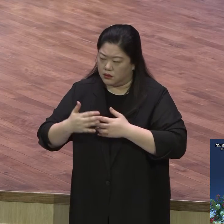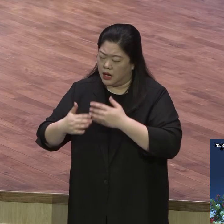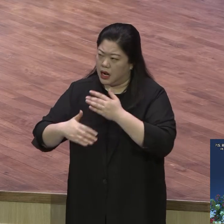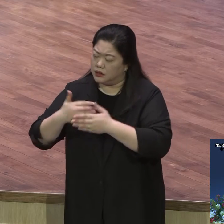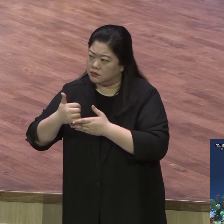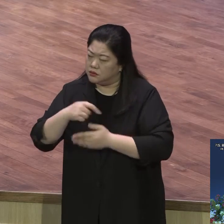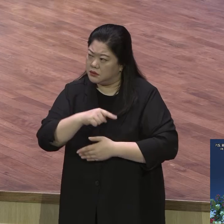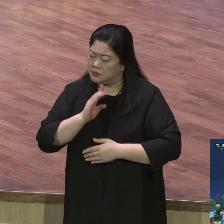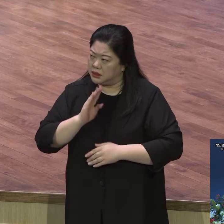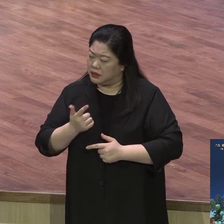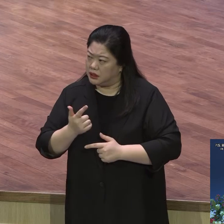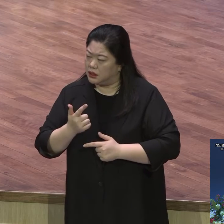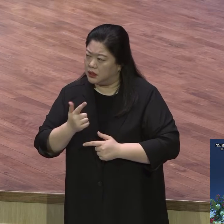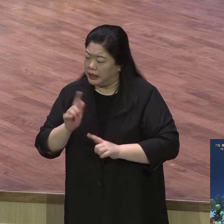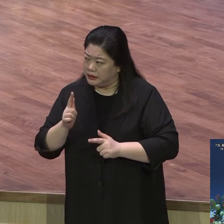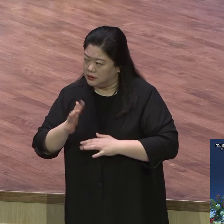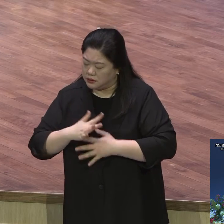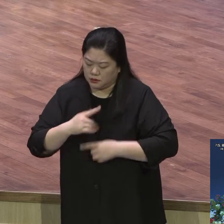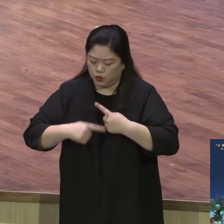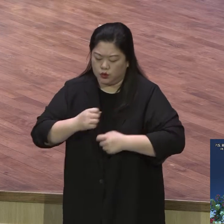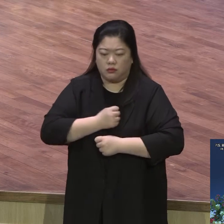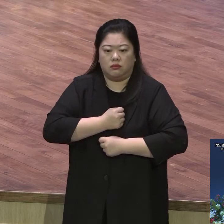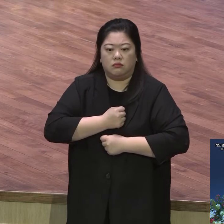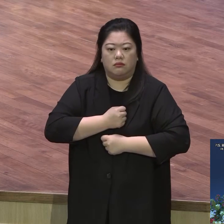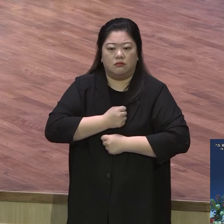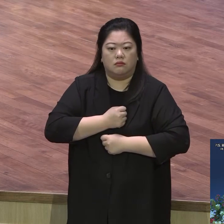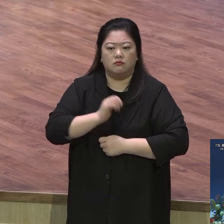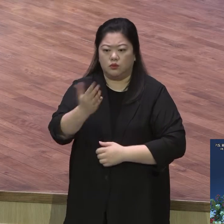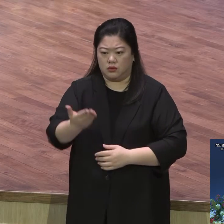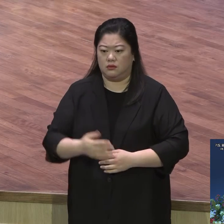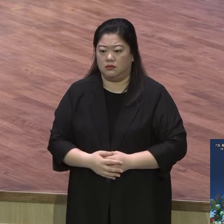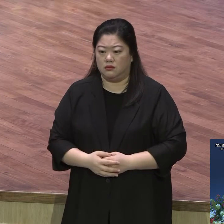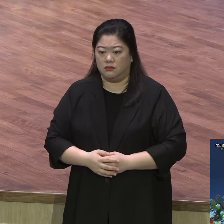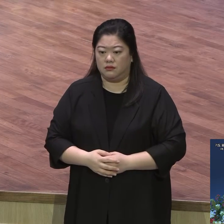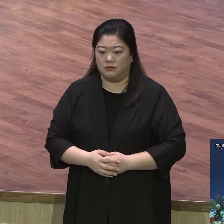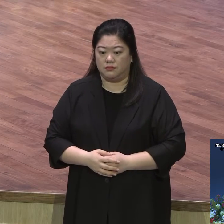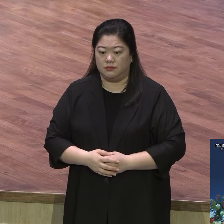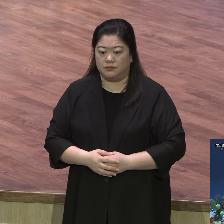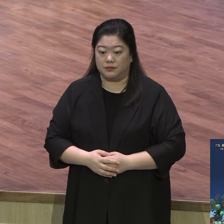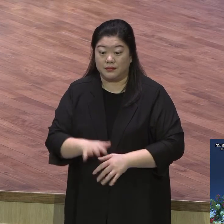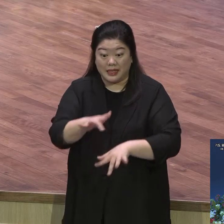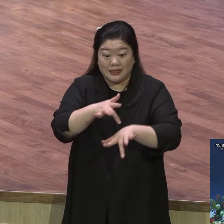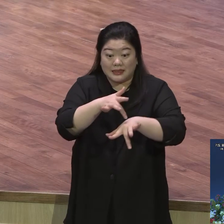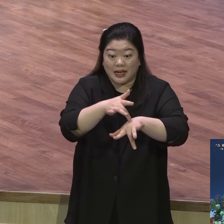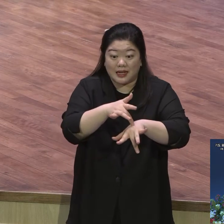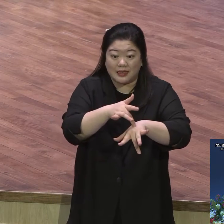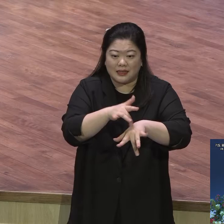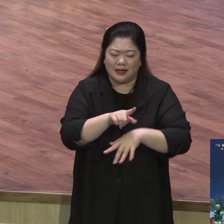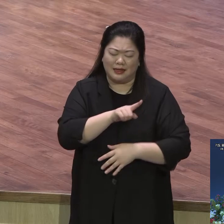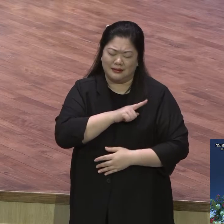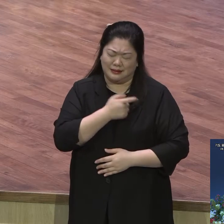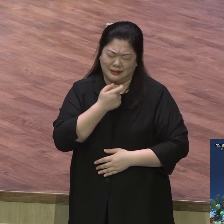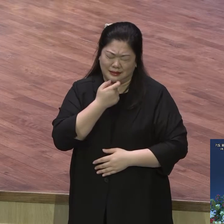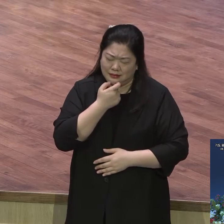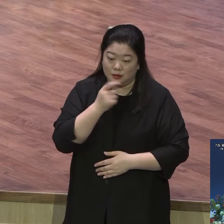그렇습니다. 여러분들이 참으로 사단이 가장 무서워하는 게 기도인데 오늘부터 기도